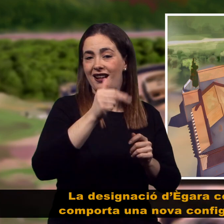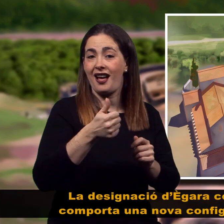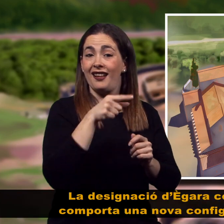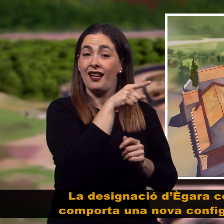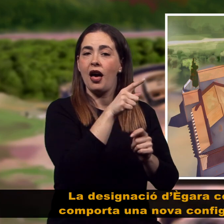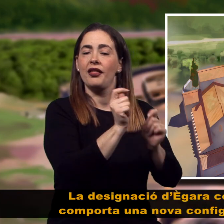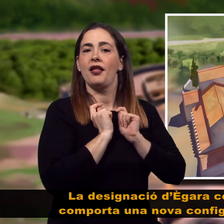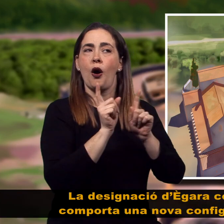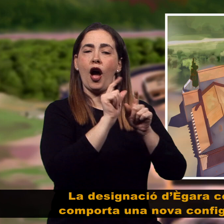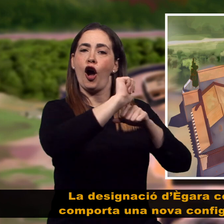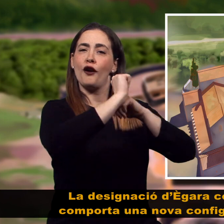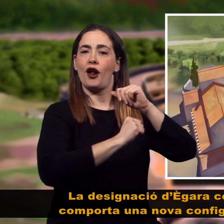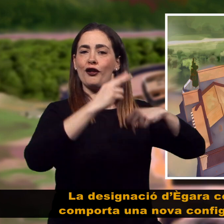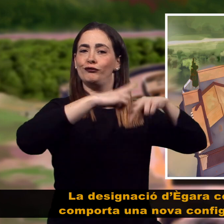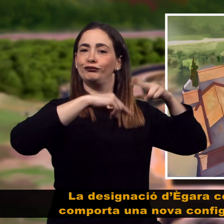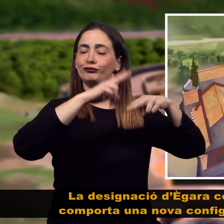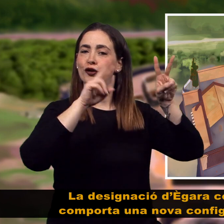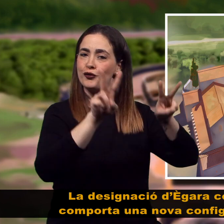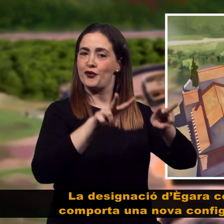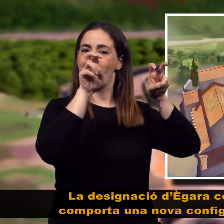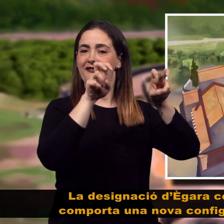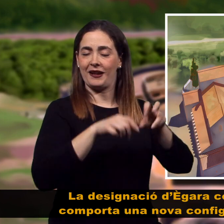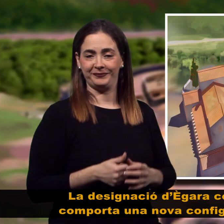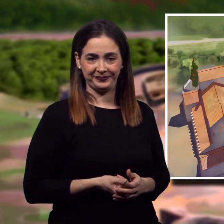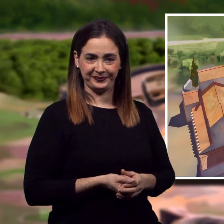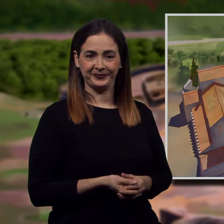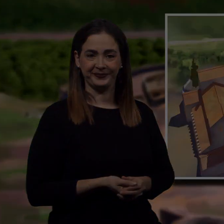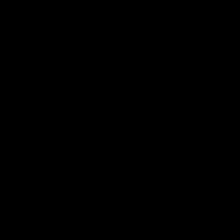episcopal, comporta una nova configuració constructiva.